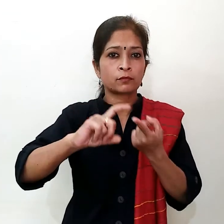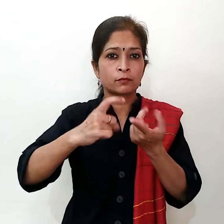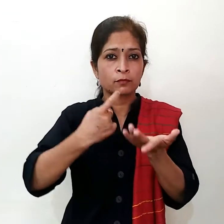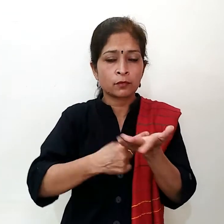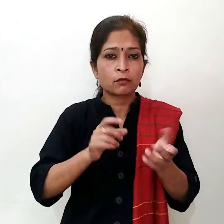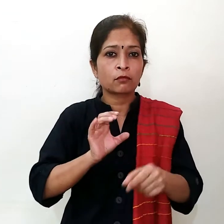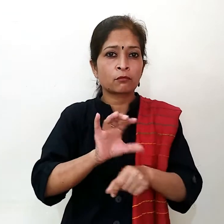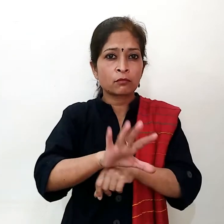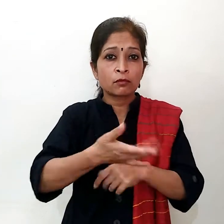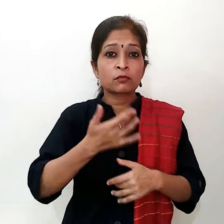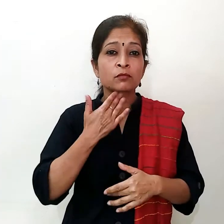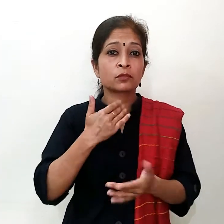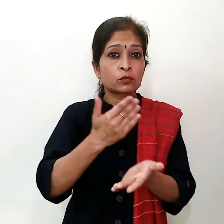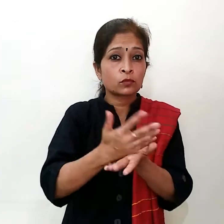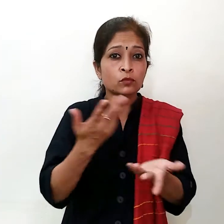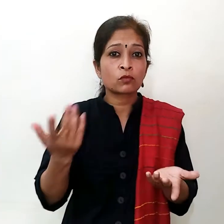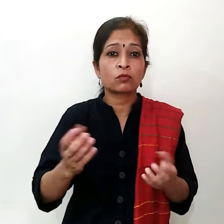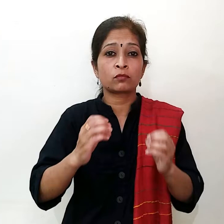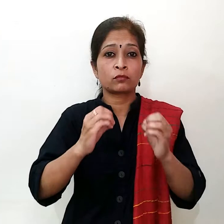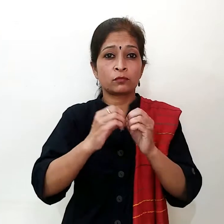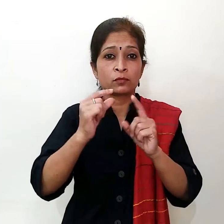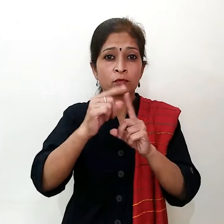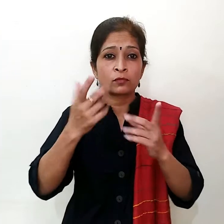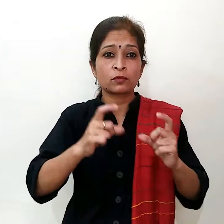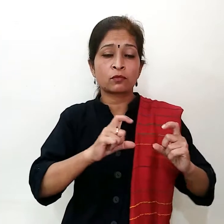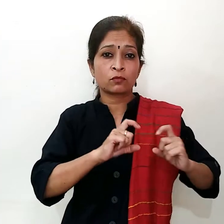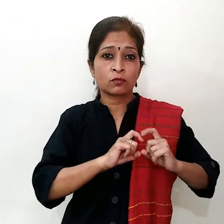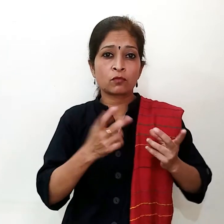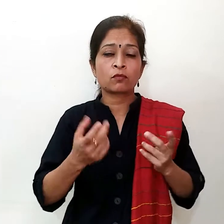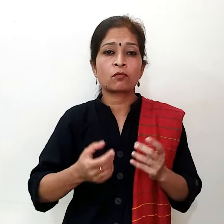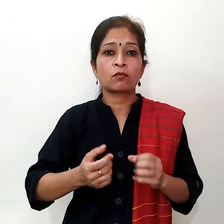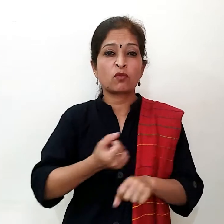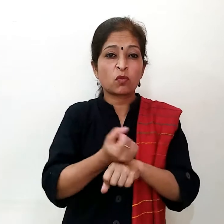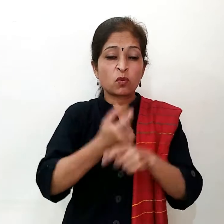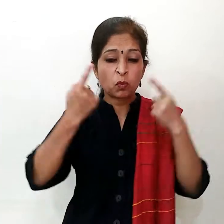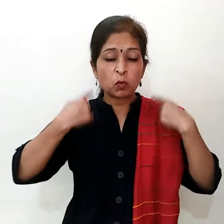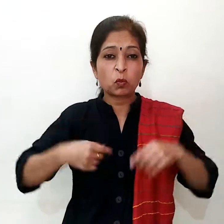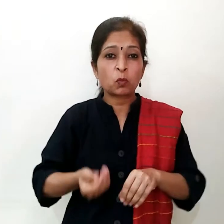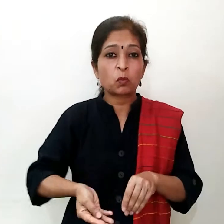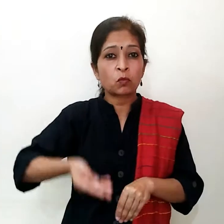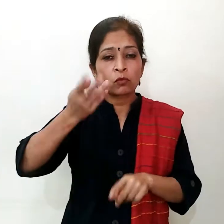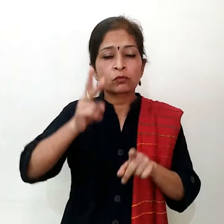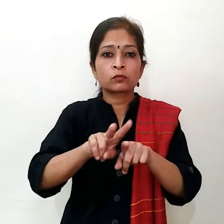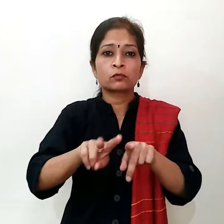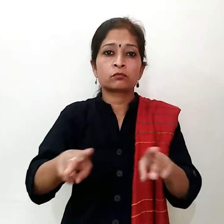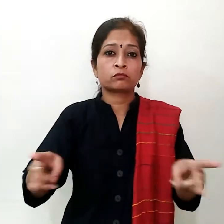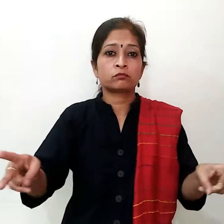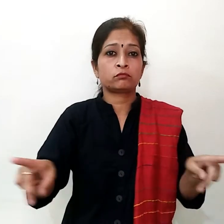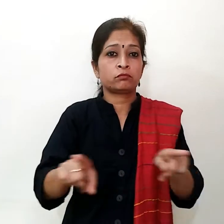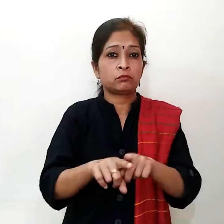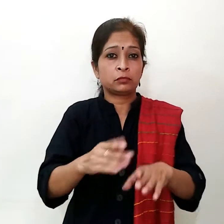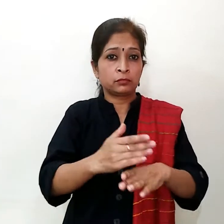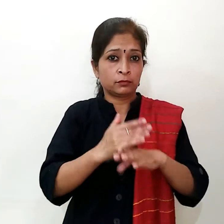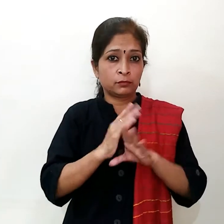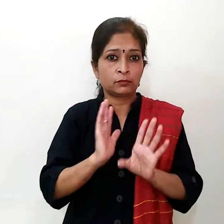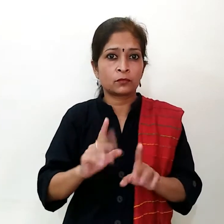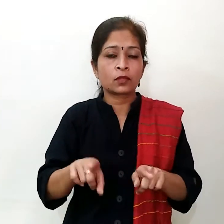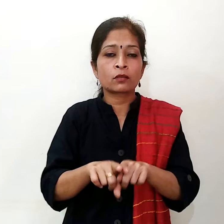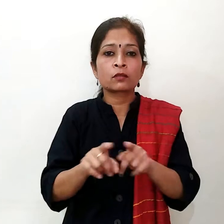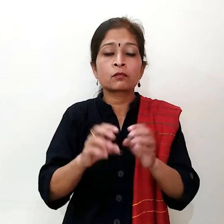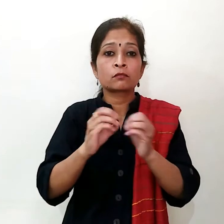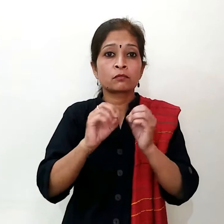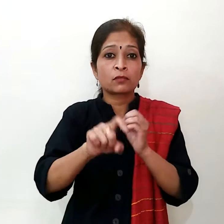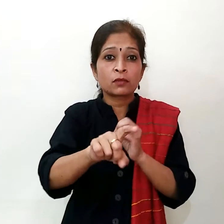समस्या, कैंसर, डावर्टीज, केलेस्ट्रॉल, हाई प्लेट्रेसर जैसे समस्याओं में उप्लों की सिद्ध होते हैं और यह अपनी प्राकर्टिक, एंटि